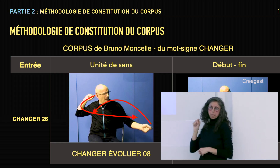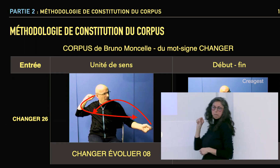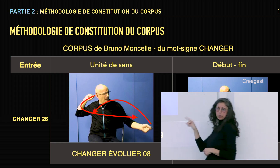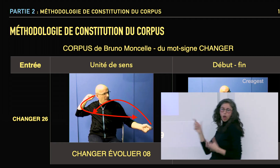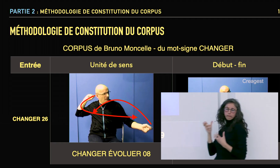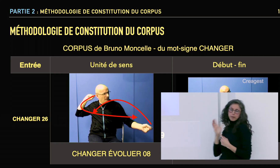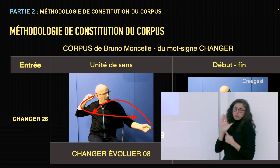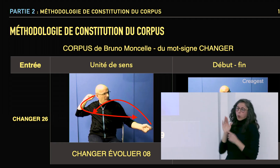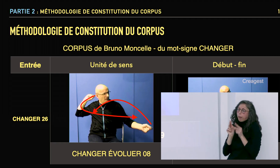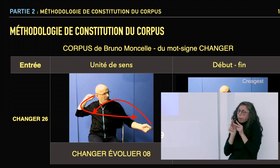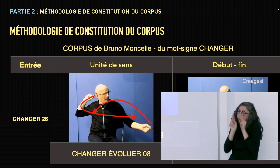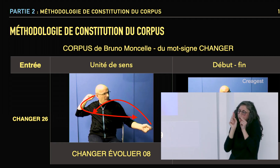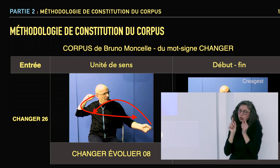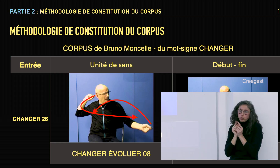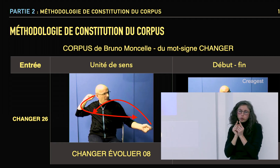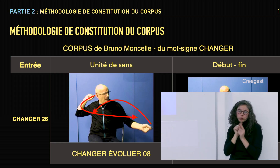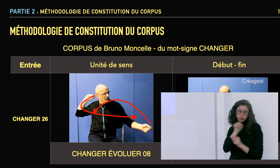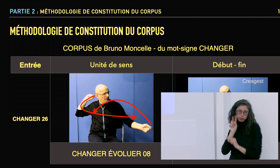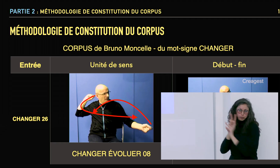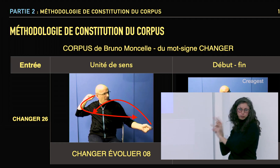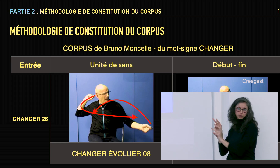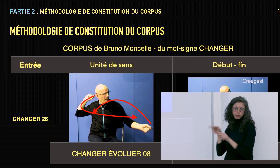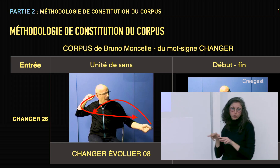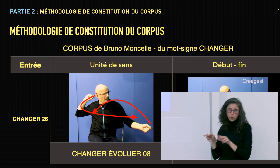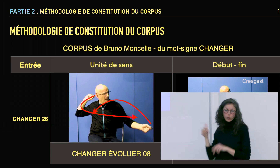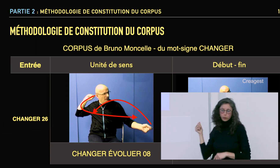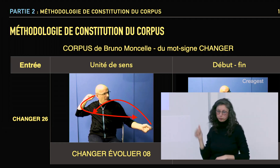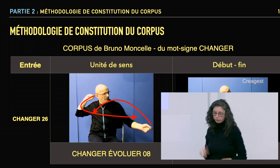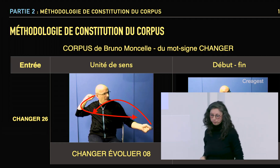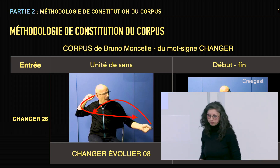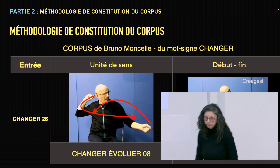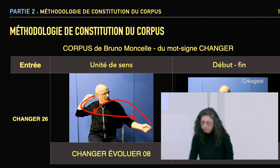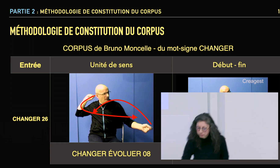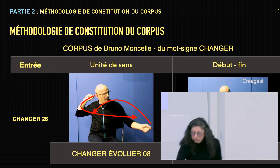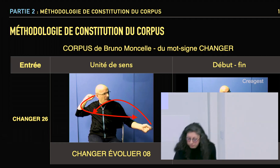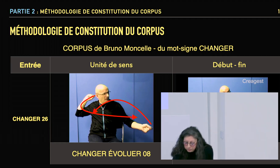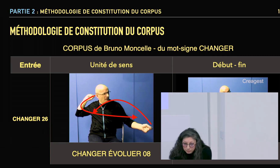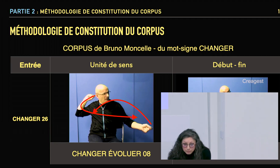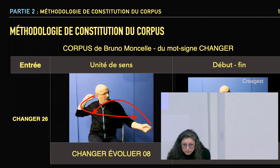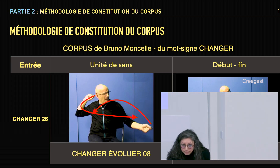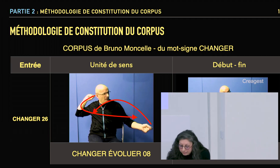trois heures de vidéos. Et j'ai eu envie de montrer cette séquence en particulier. Je vous la laisse regarder.